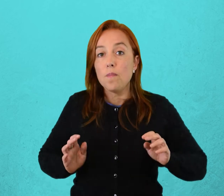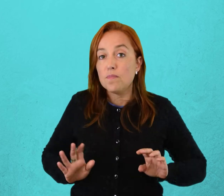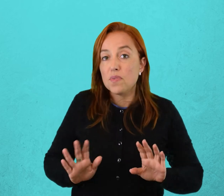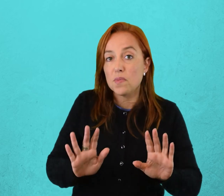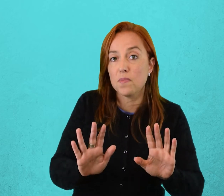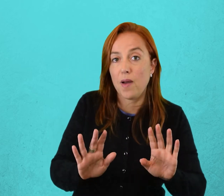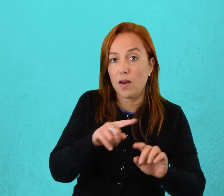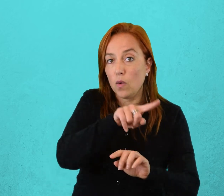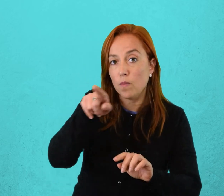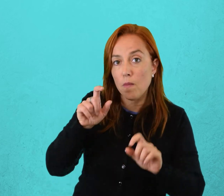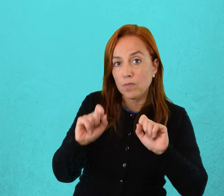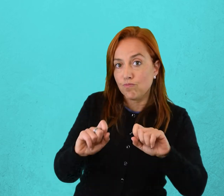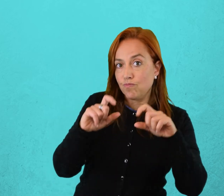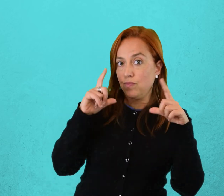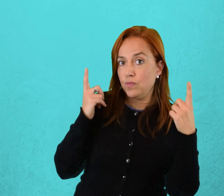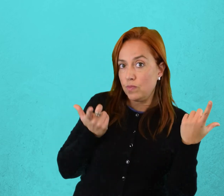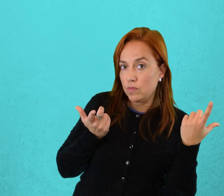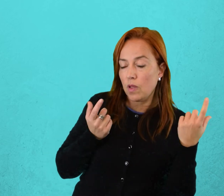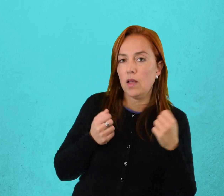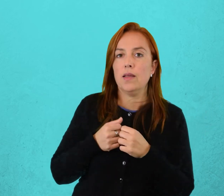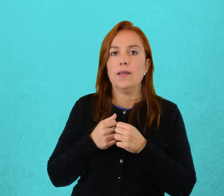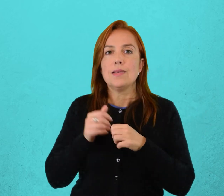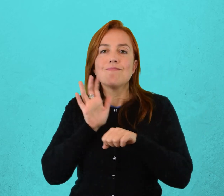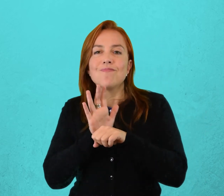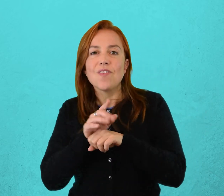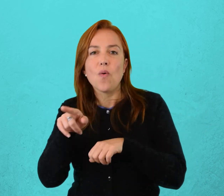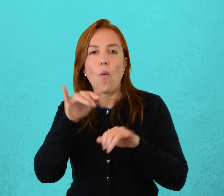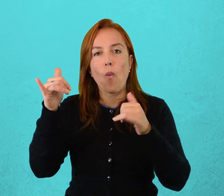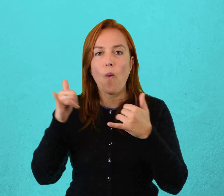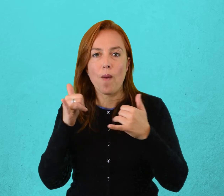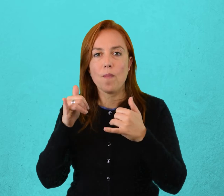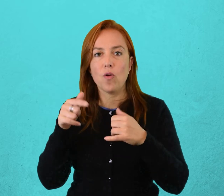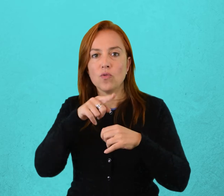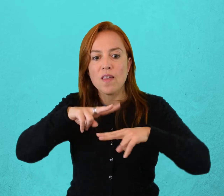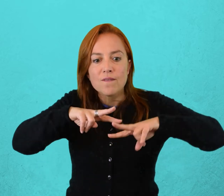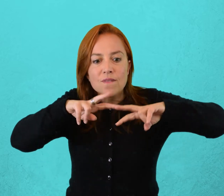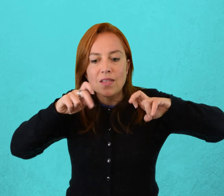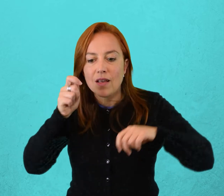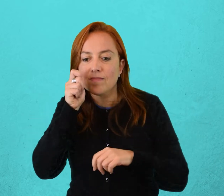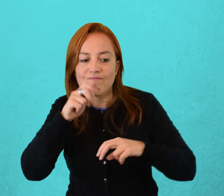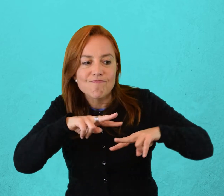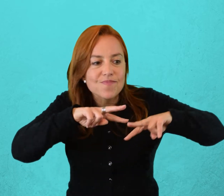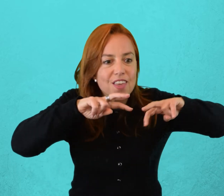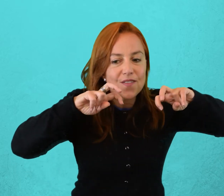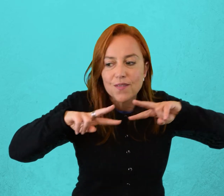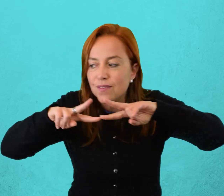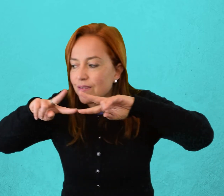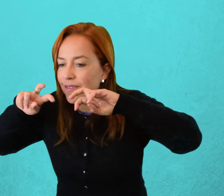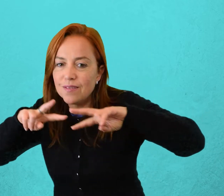Aprontémonos a sorprendernos y tomemos la actitud de detectives en la escena de un crimen. Atentos a